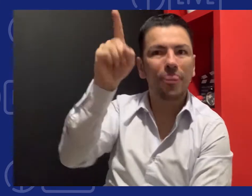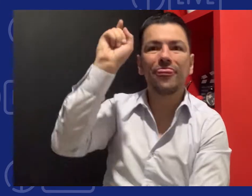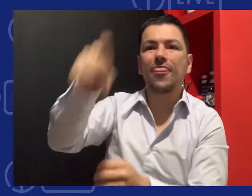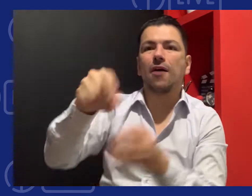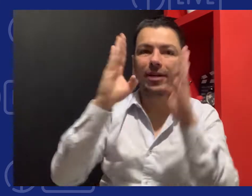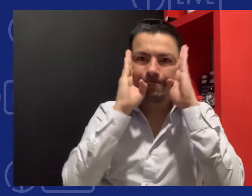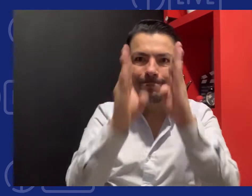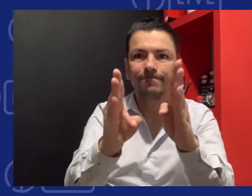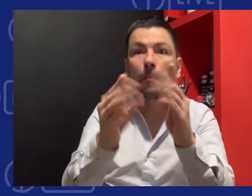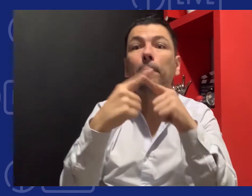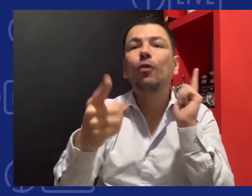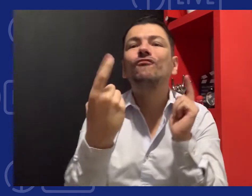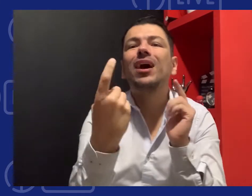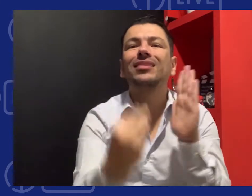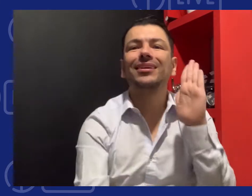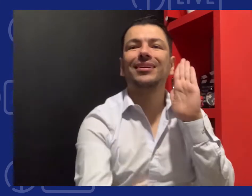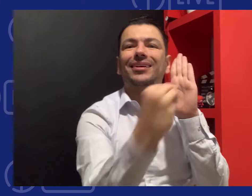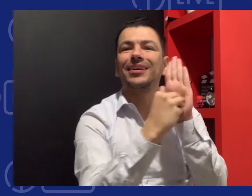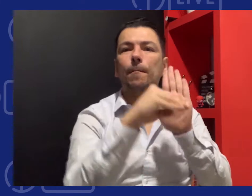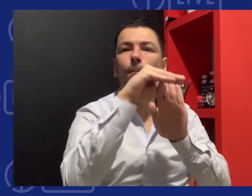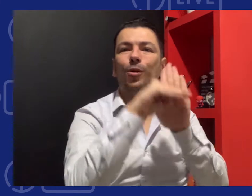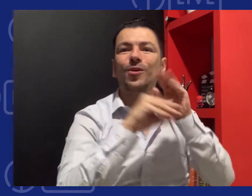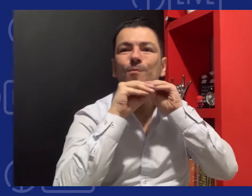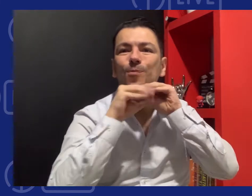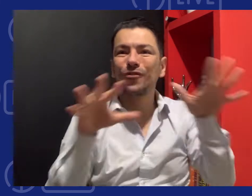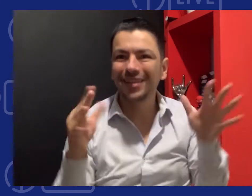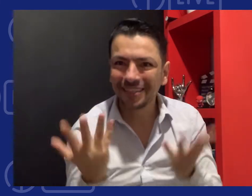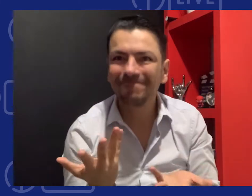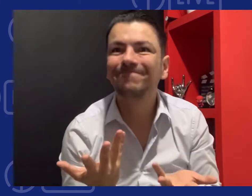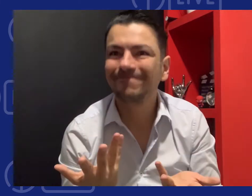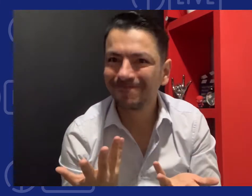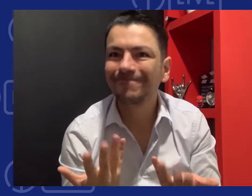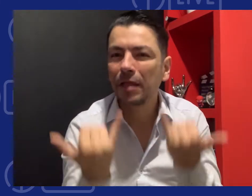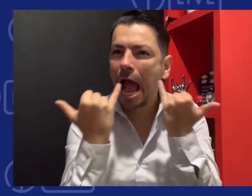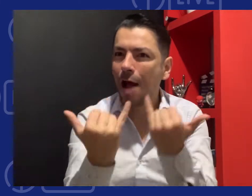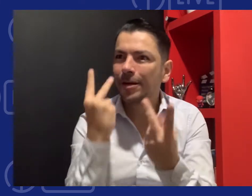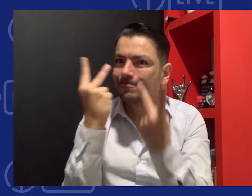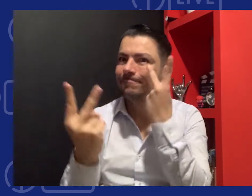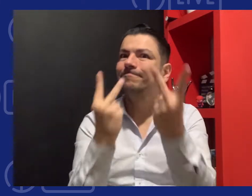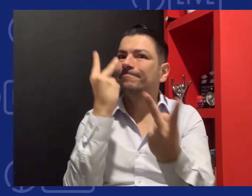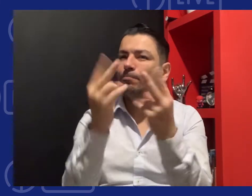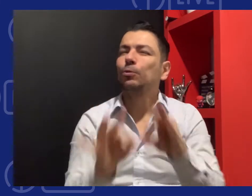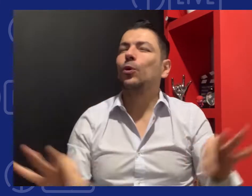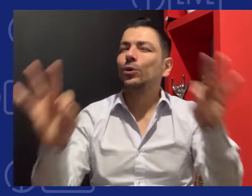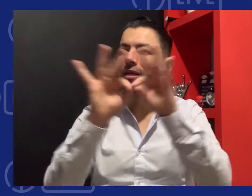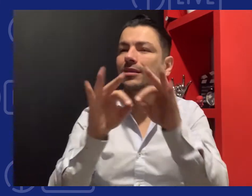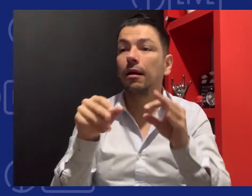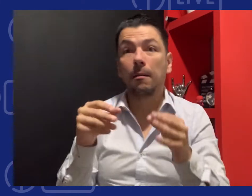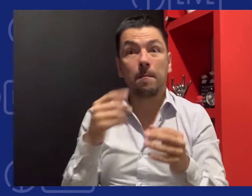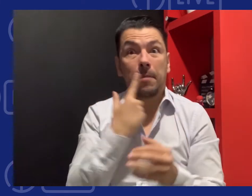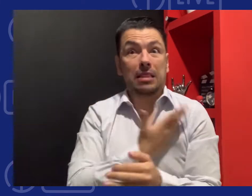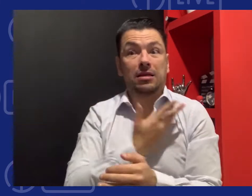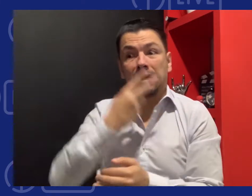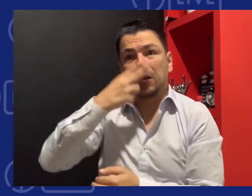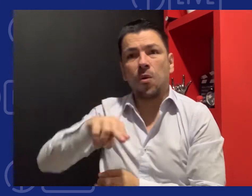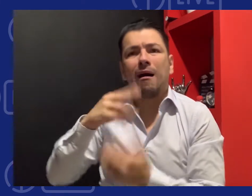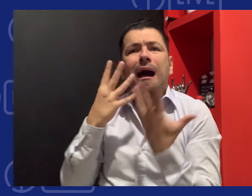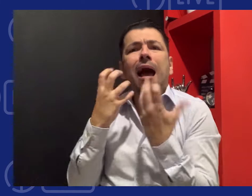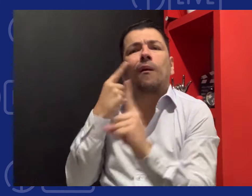mismo gobierno es responsable de esta atención y generar los recursos para la lengua de señas. Por eso es que nos hace falta la política pública.